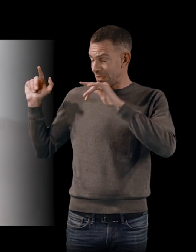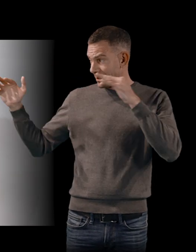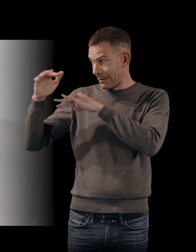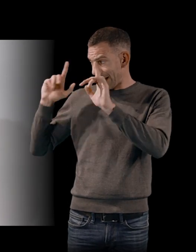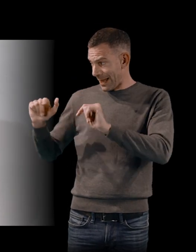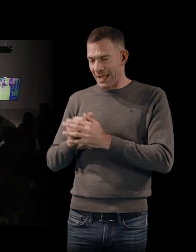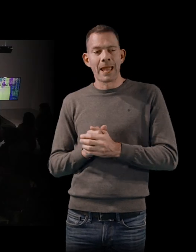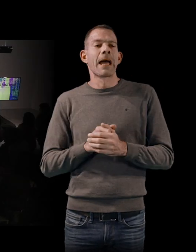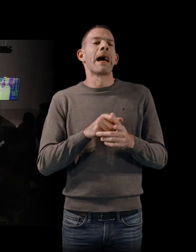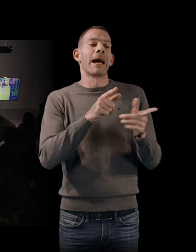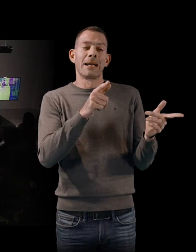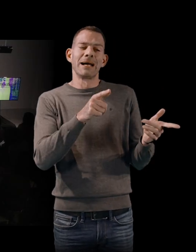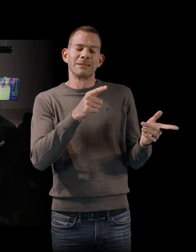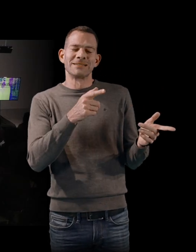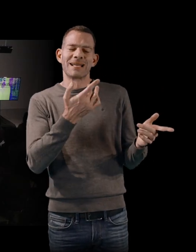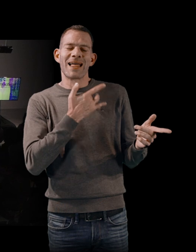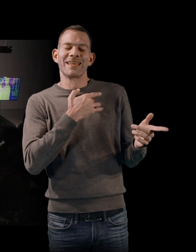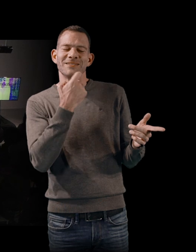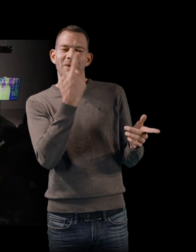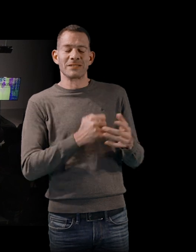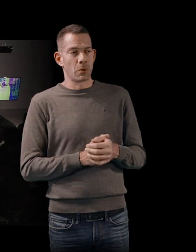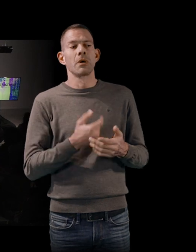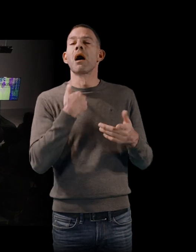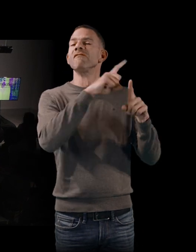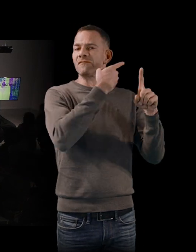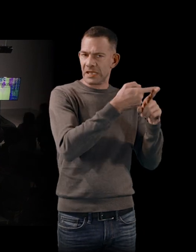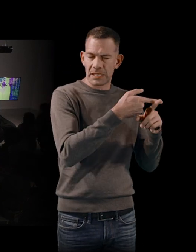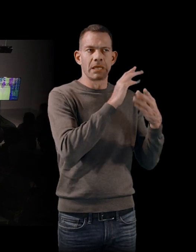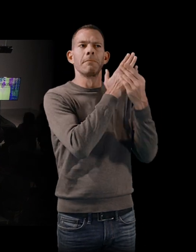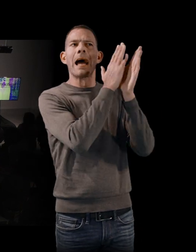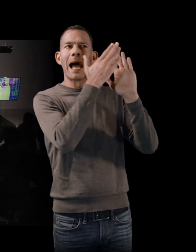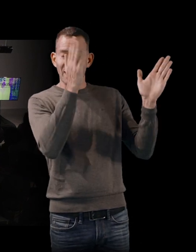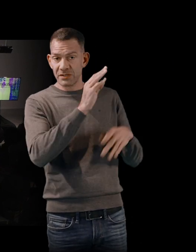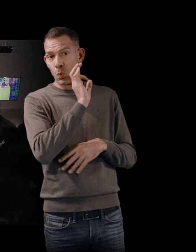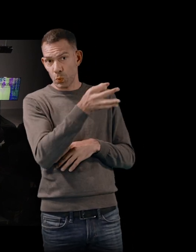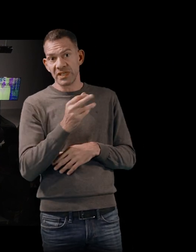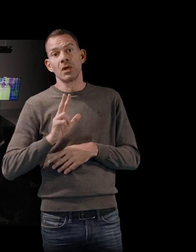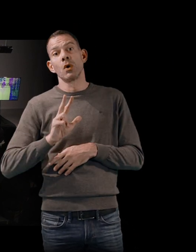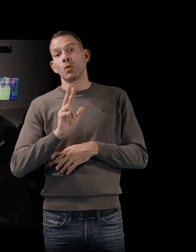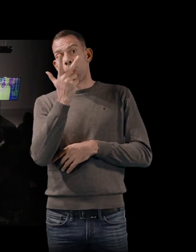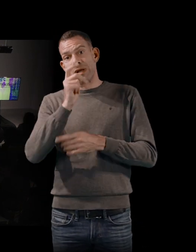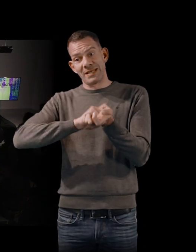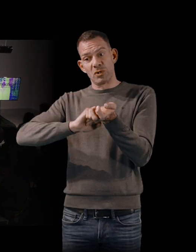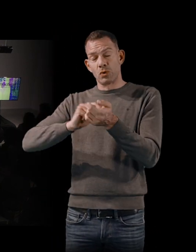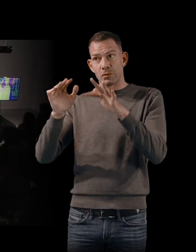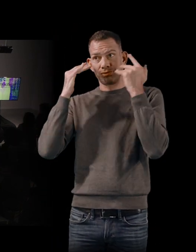C'est vrai qu'en dehors du film et des archives, effectivement, la troisième source qui me permettait de me mettre dans l'ambiance, c'était d'écouter